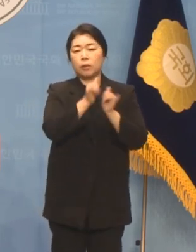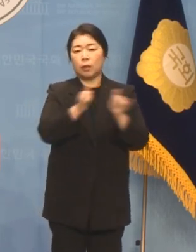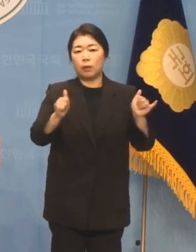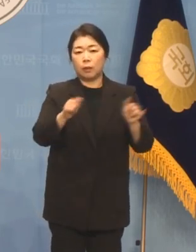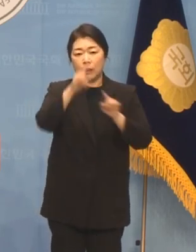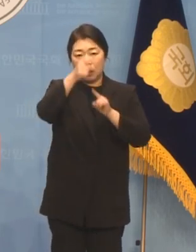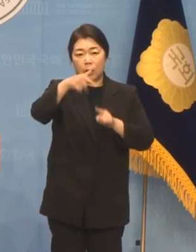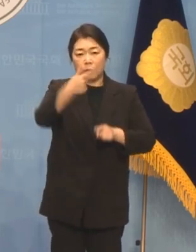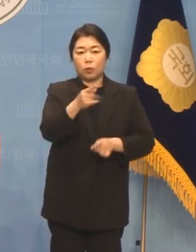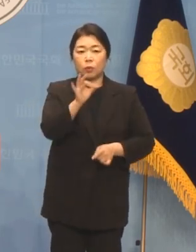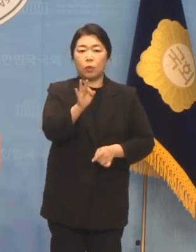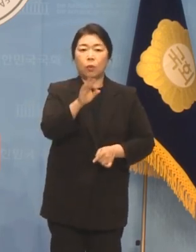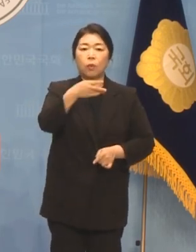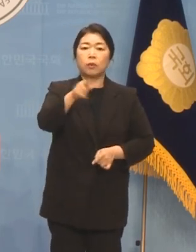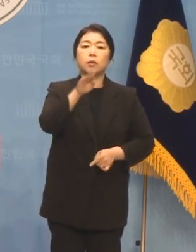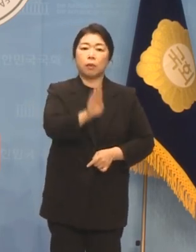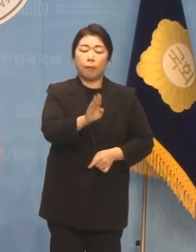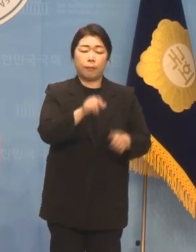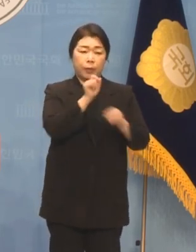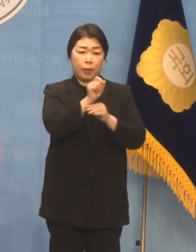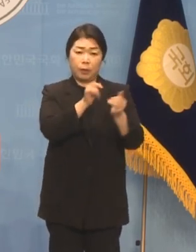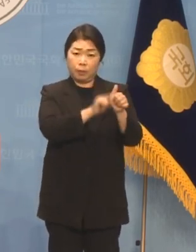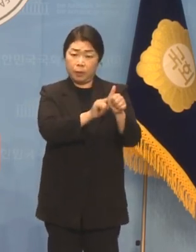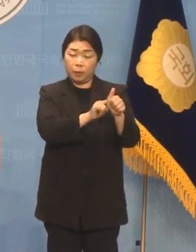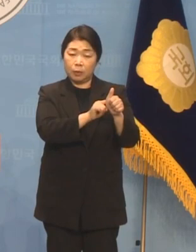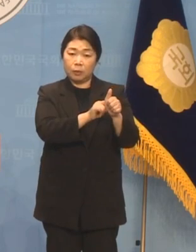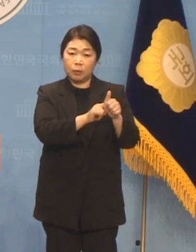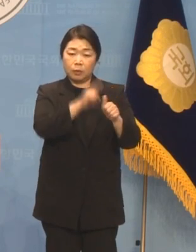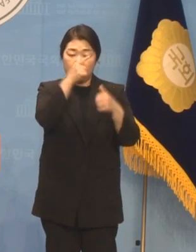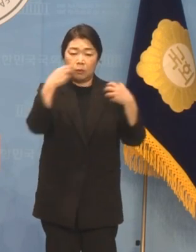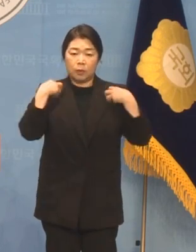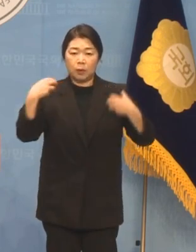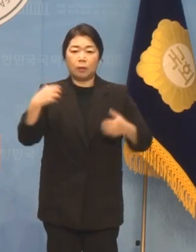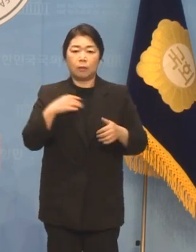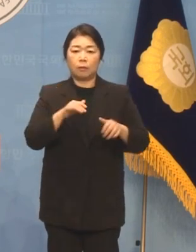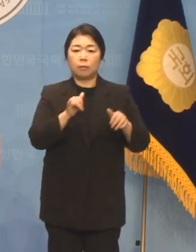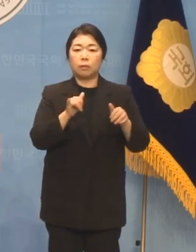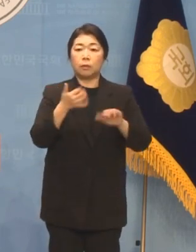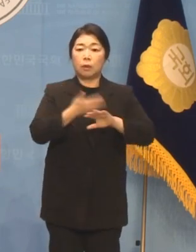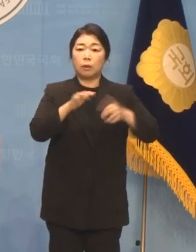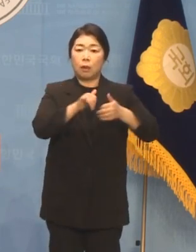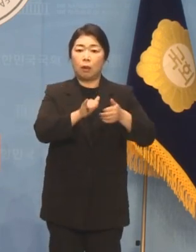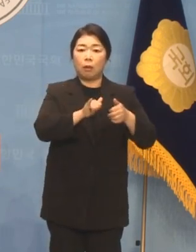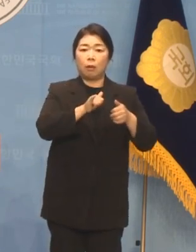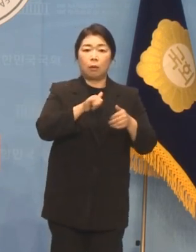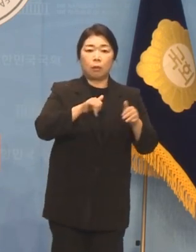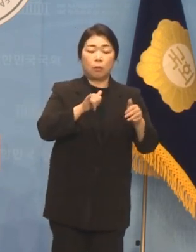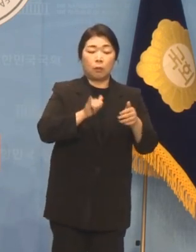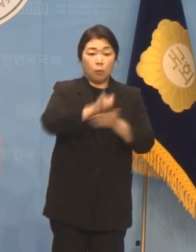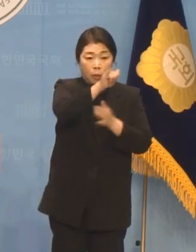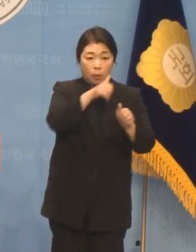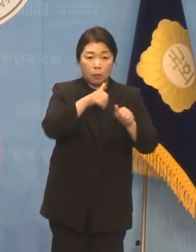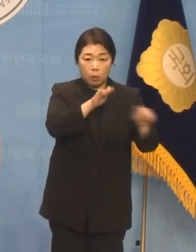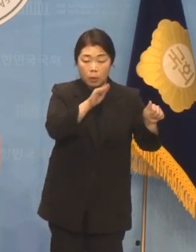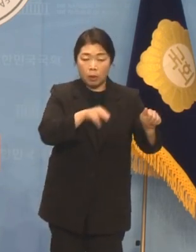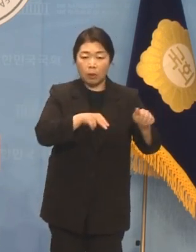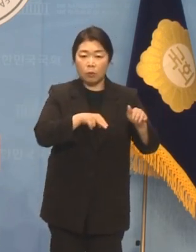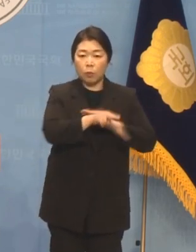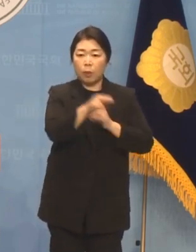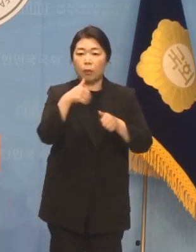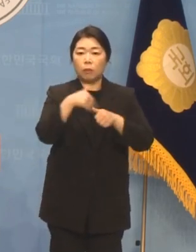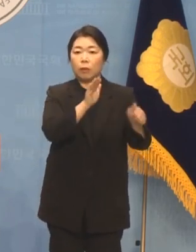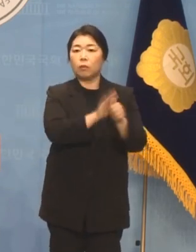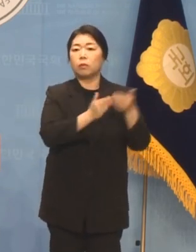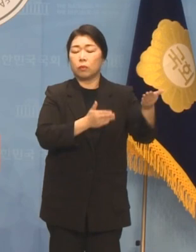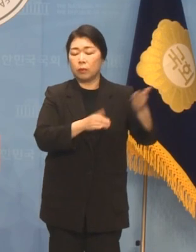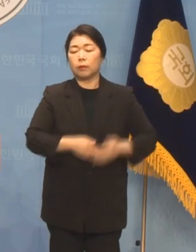정부가 나서서 해외로 보낸 것이 국민적 공분을 사고 있는 원인입니다. 청년